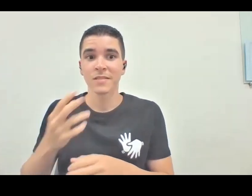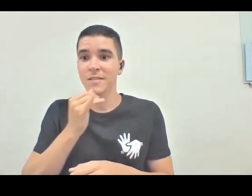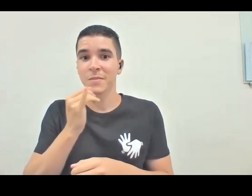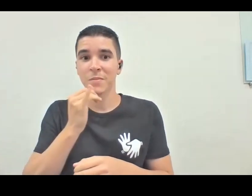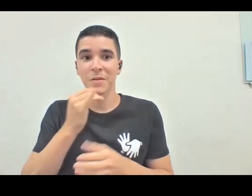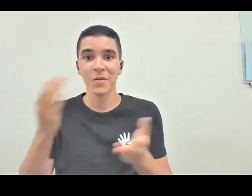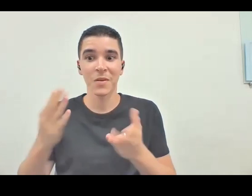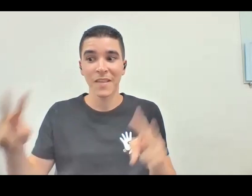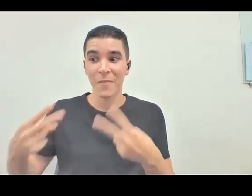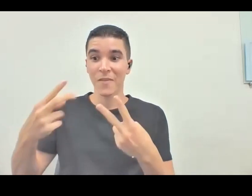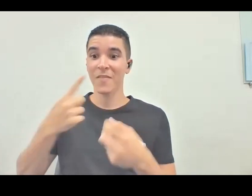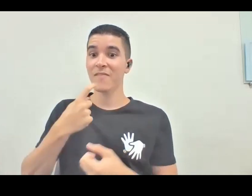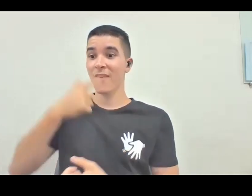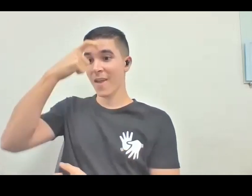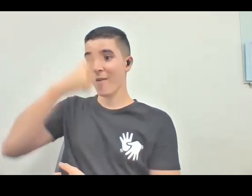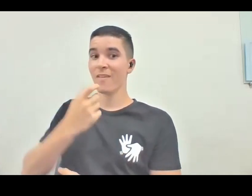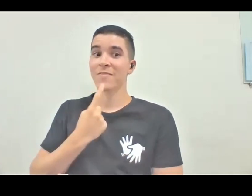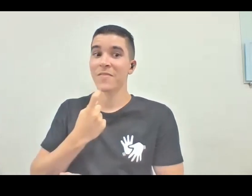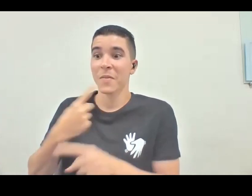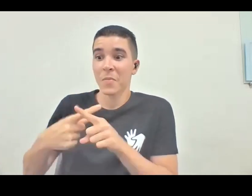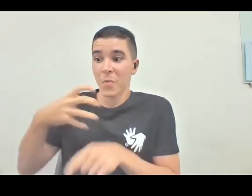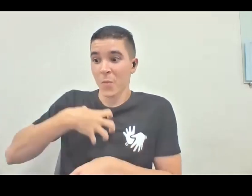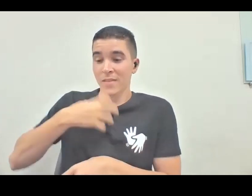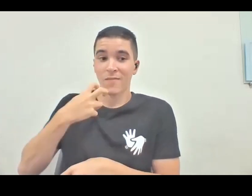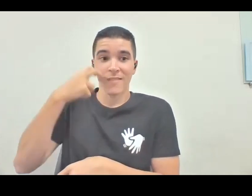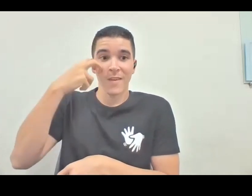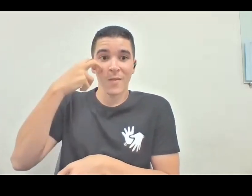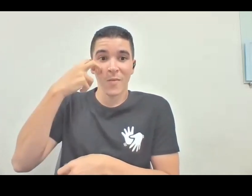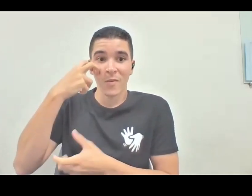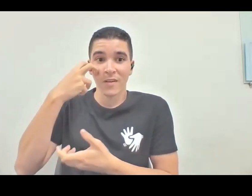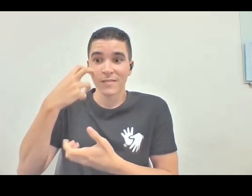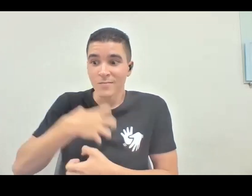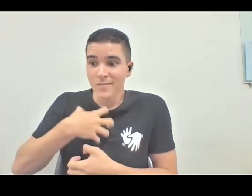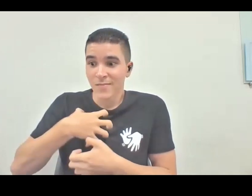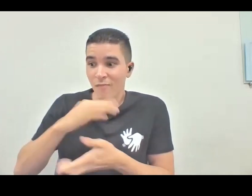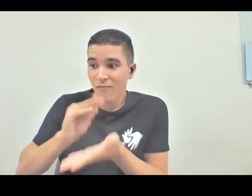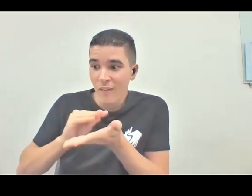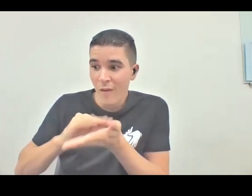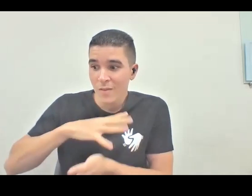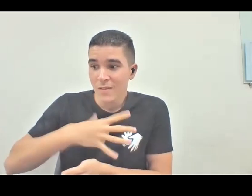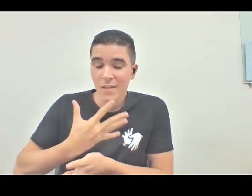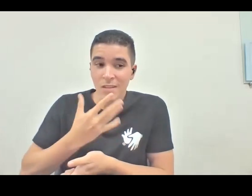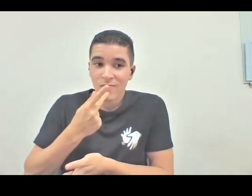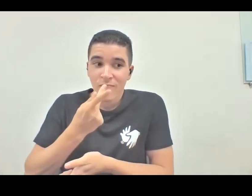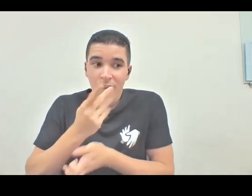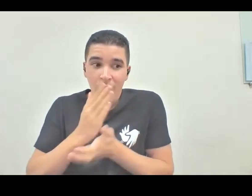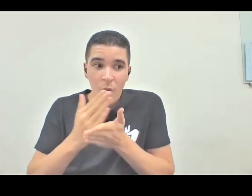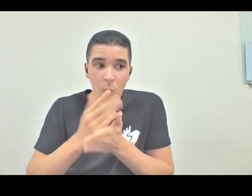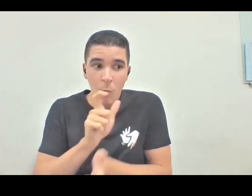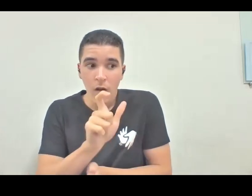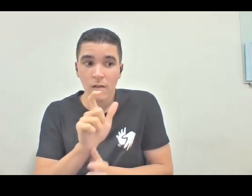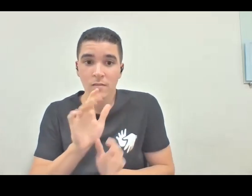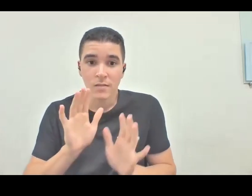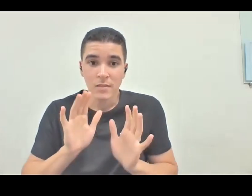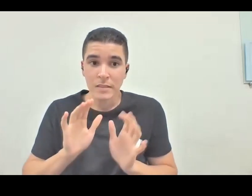ficando vermelha, assim, porque eu sinto vergonha disso, assim, eu sinto falta de coragem de dizer certas palavras, e ele foi tão